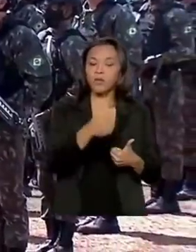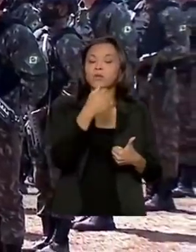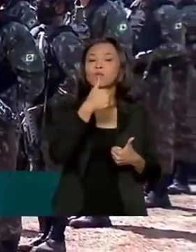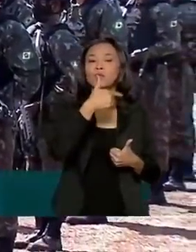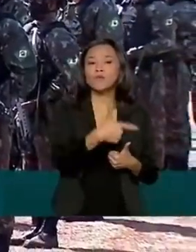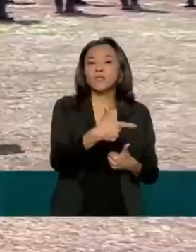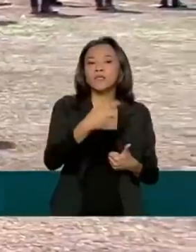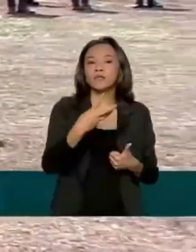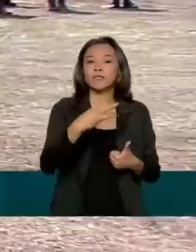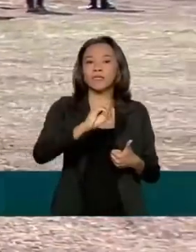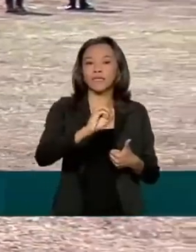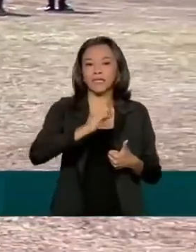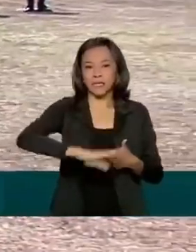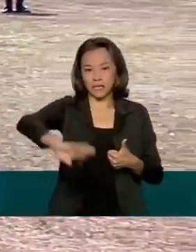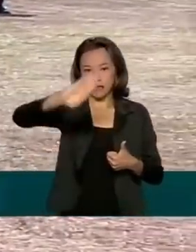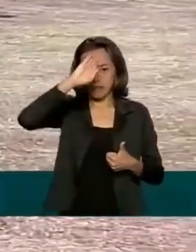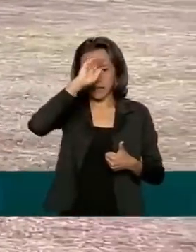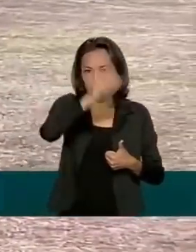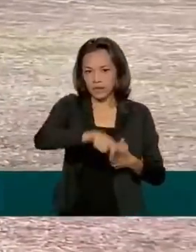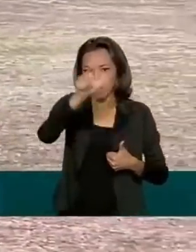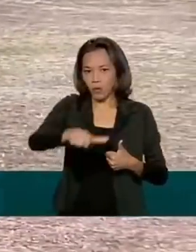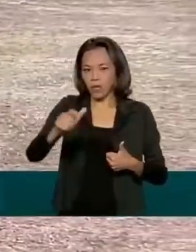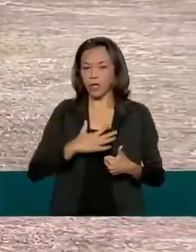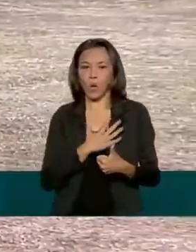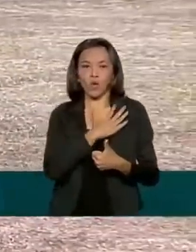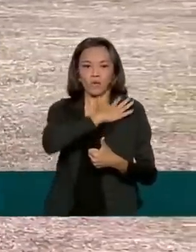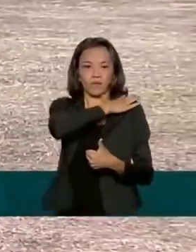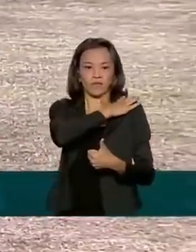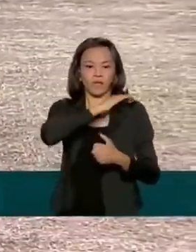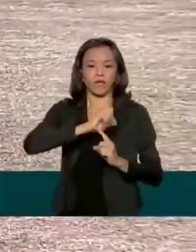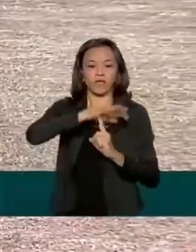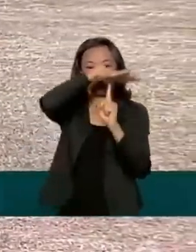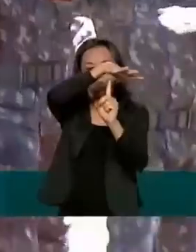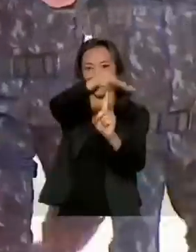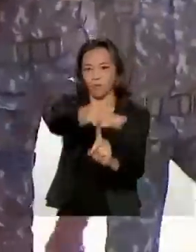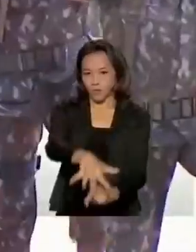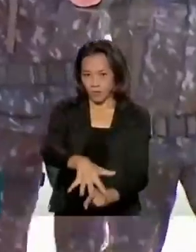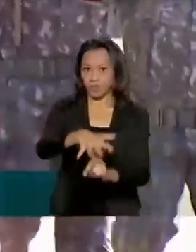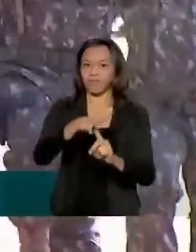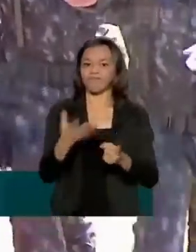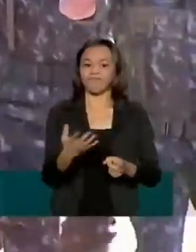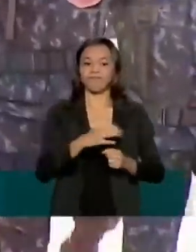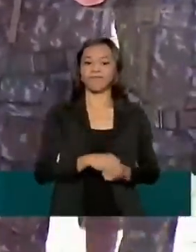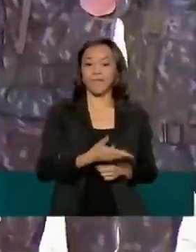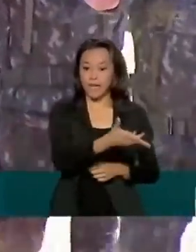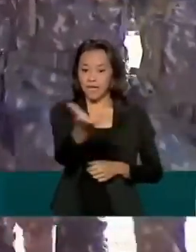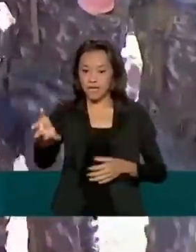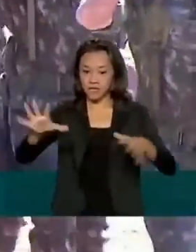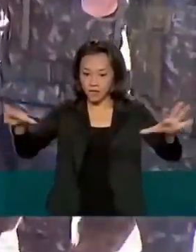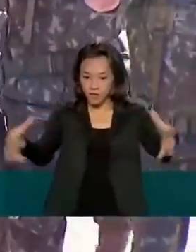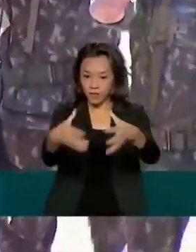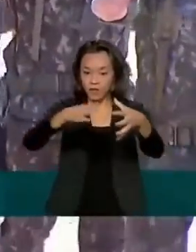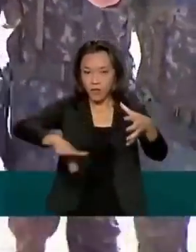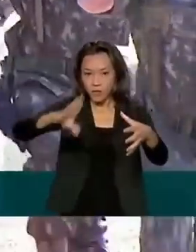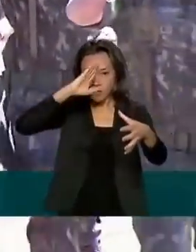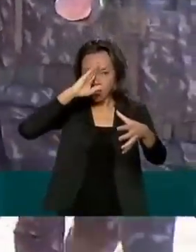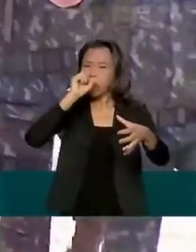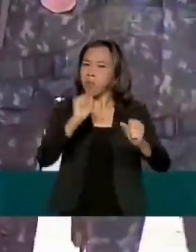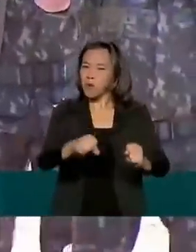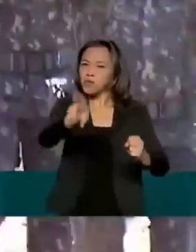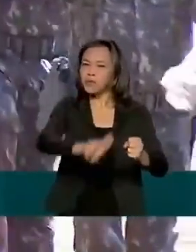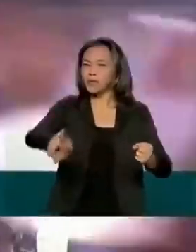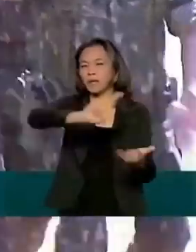soldados, além de oficiais e praças paraquedistas militares. Efetivo que pode ser empregado em